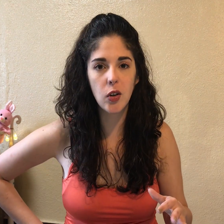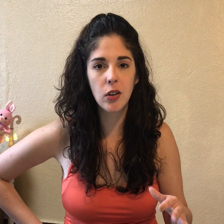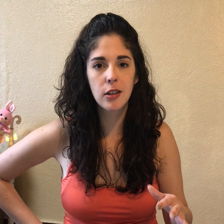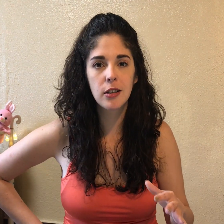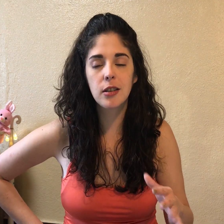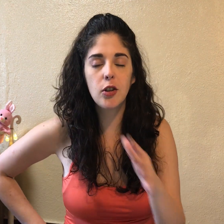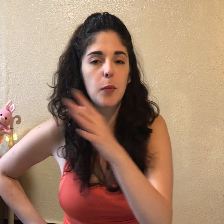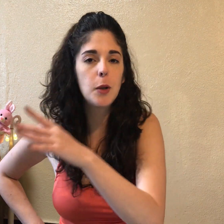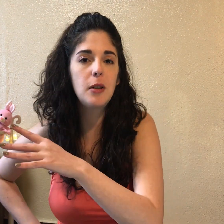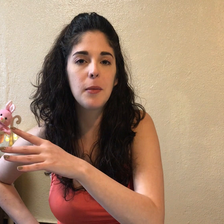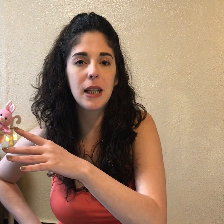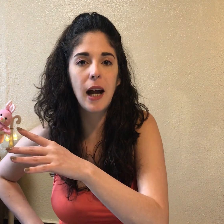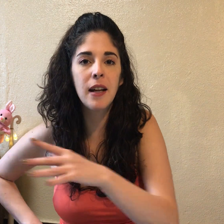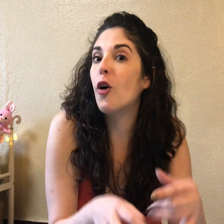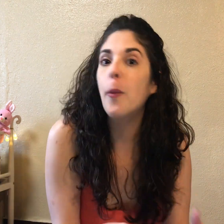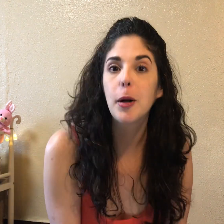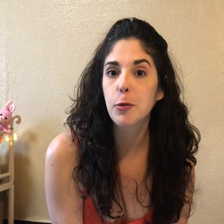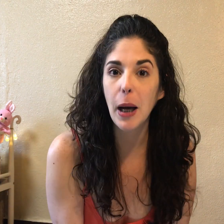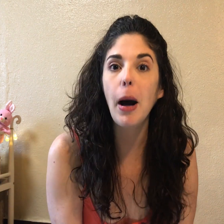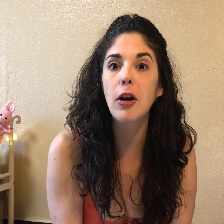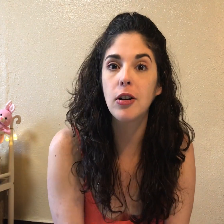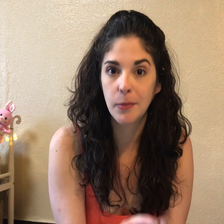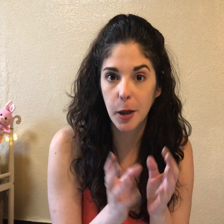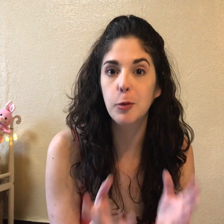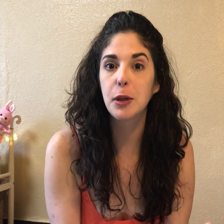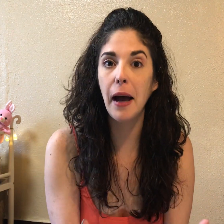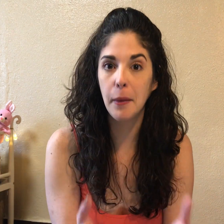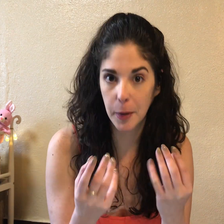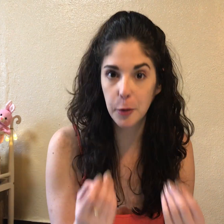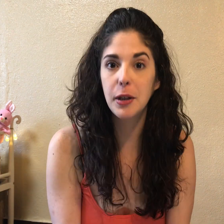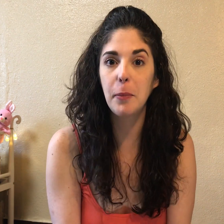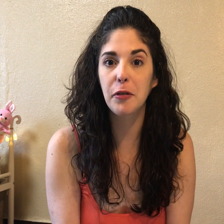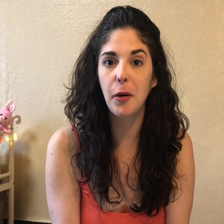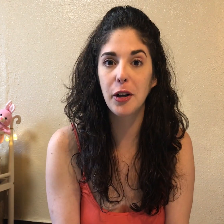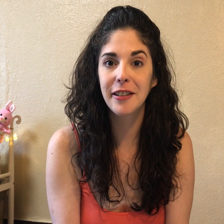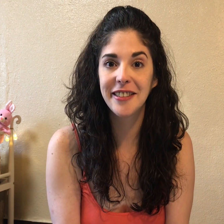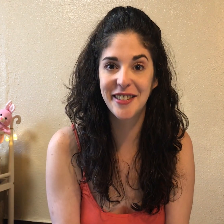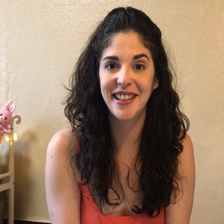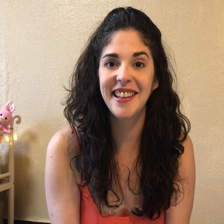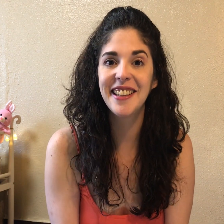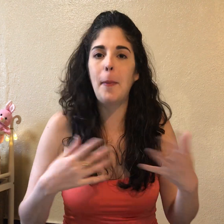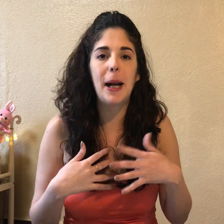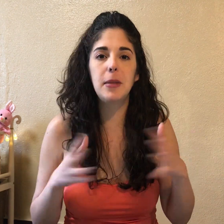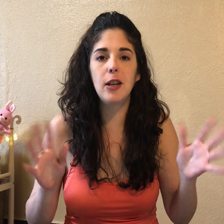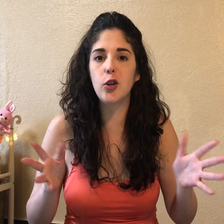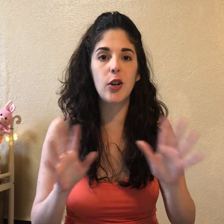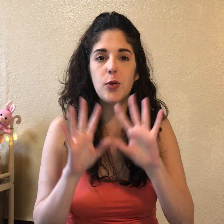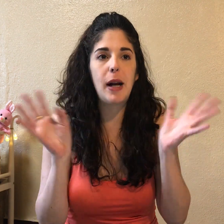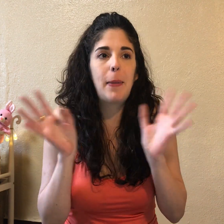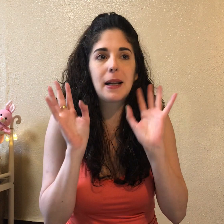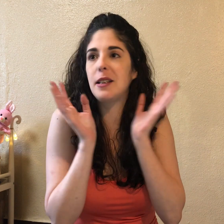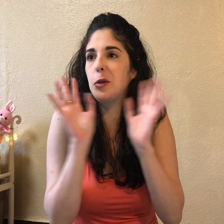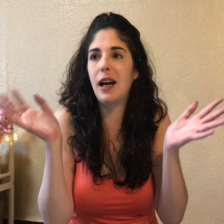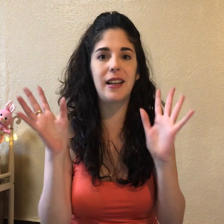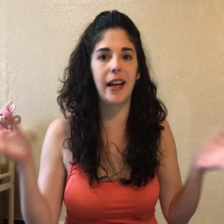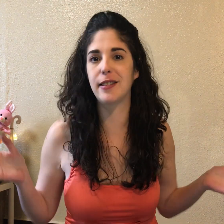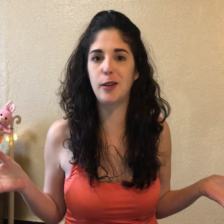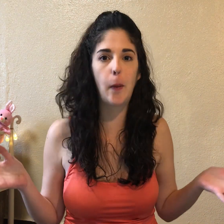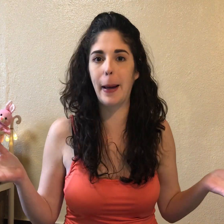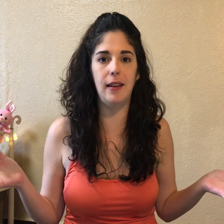Si no, volvelo a mirar o preguntá abajo. Preguntá, preguntá por favor. ¿Sí? Para mí el no es una partícula que es lo más de